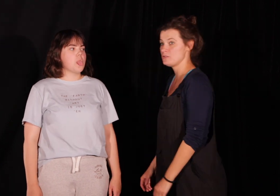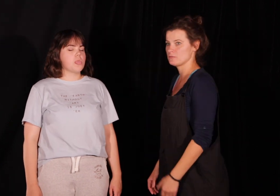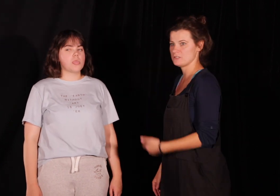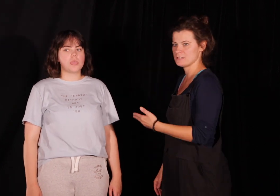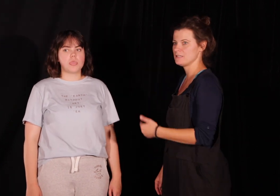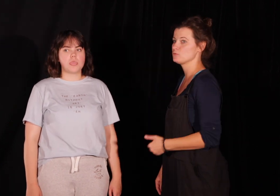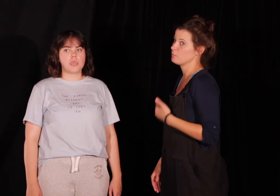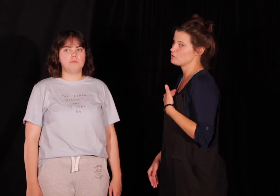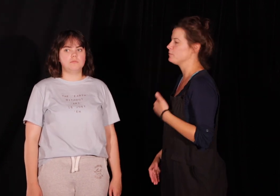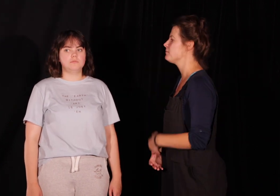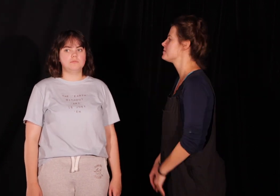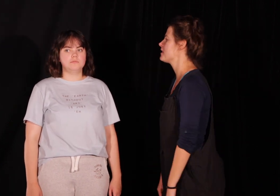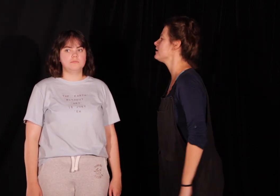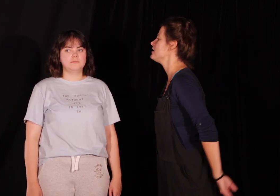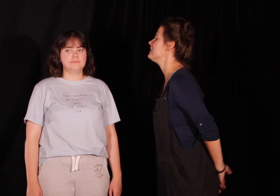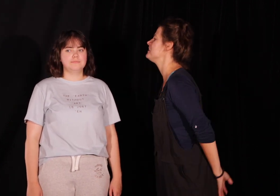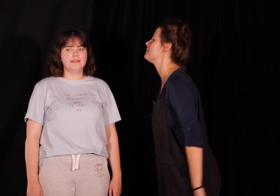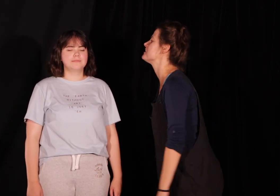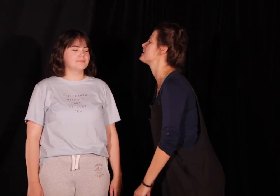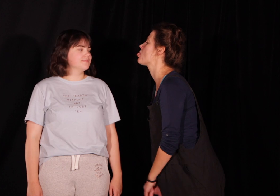koleżance którą bardzo lubię tak? i nagryzam język